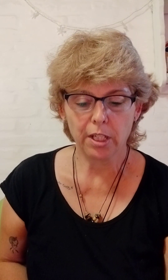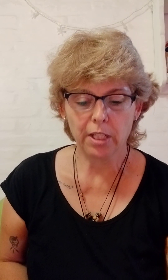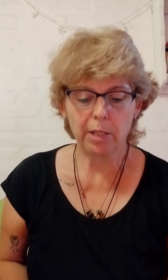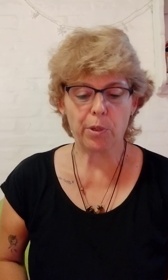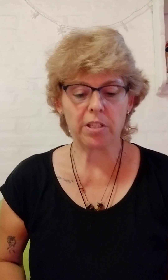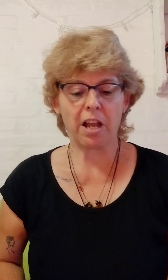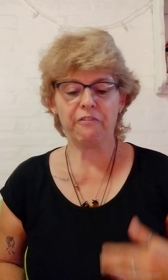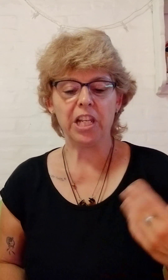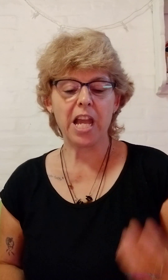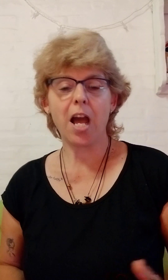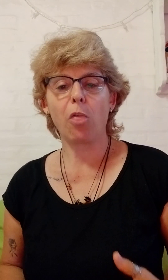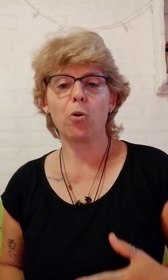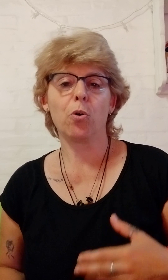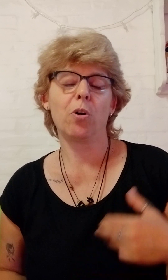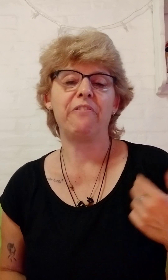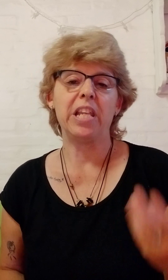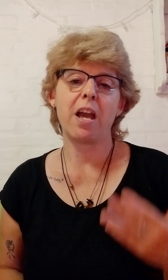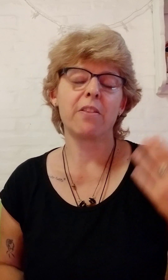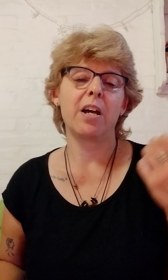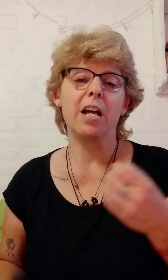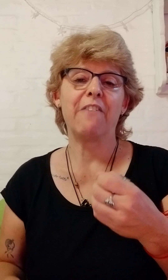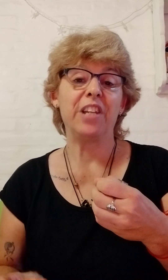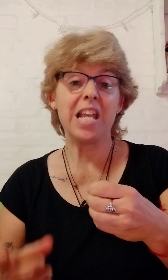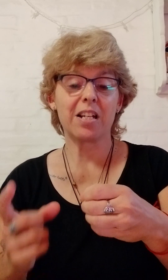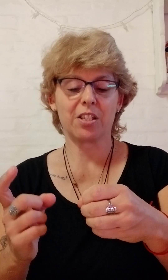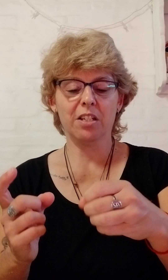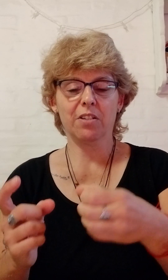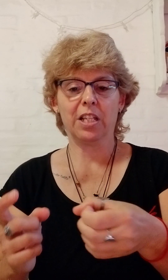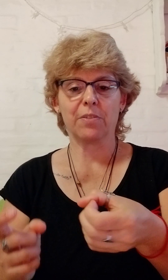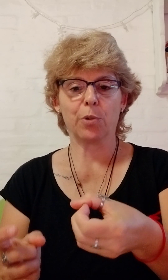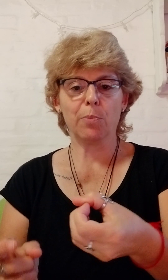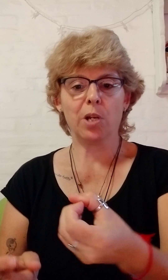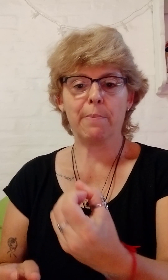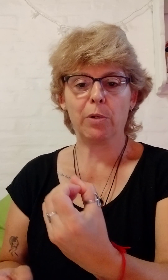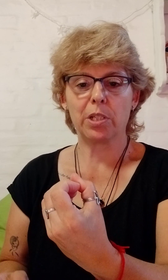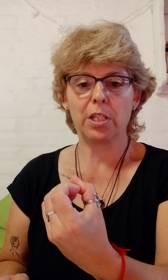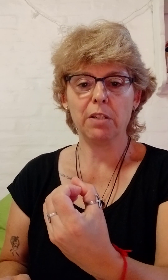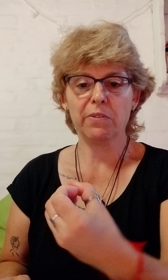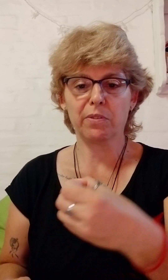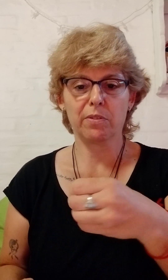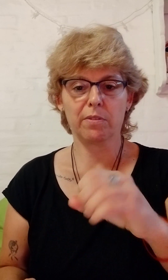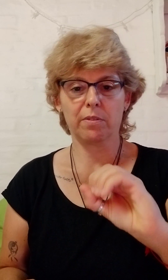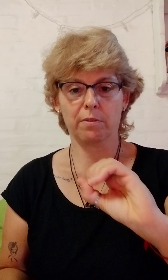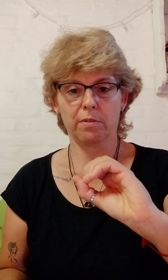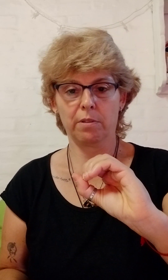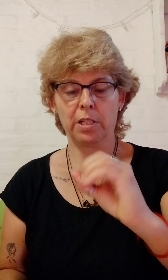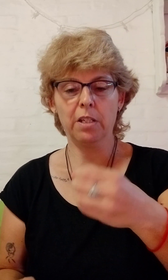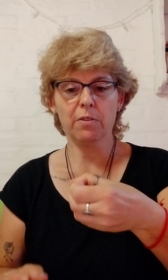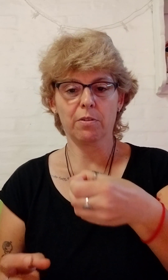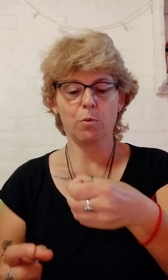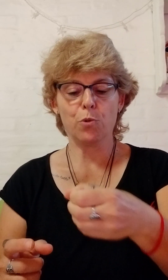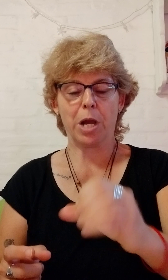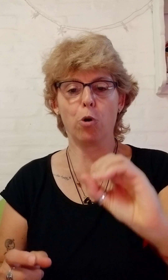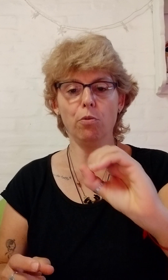Después. Afiliado. Afiliada. Afiliarse. Es. Ponemos la mano así. Ahí. Una O.